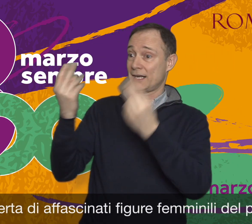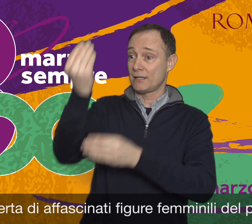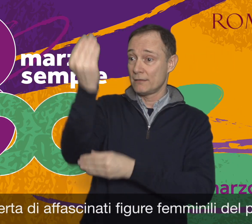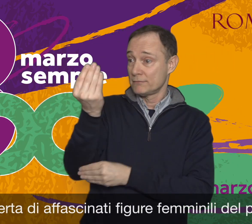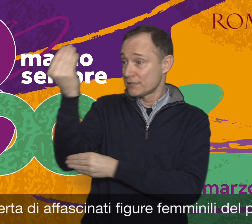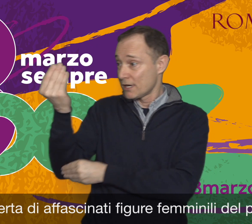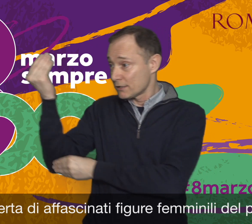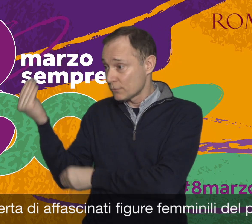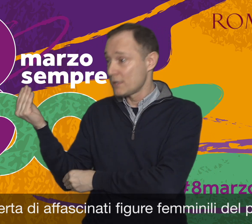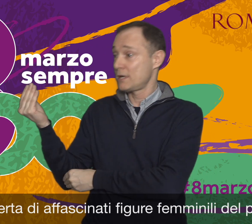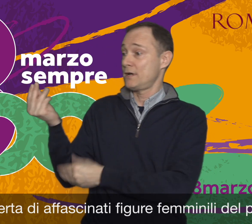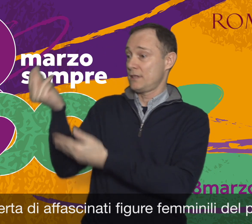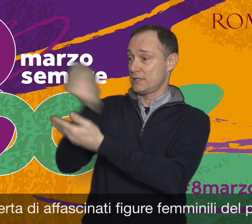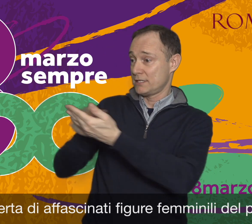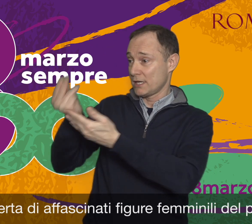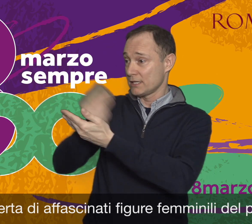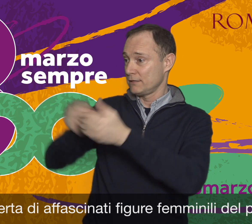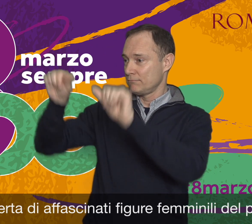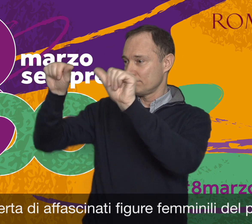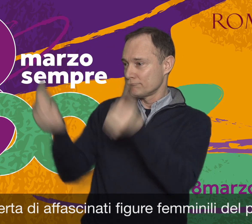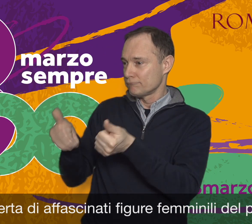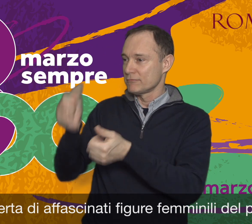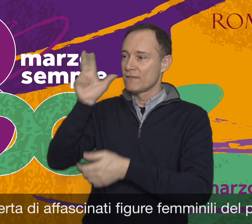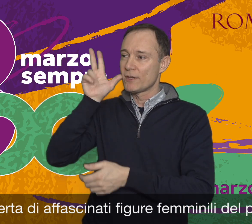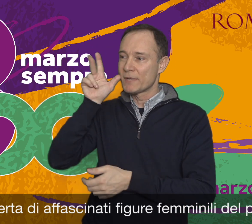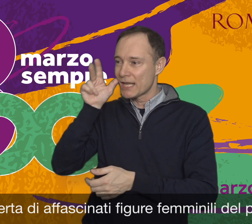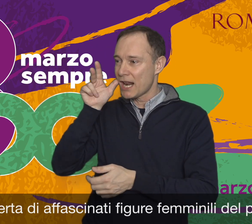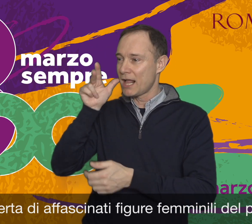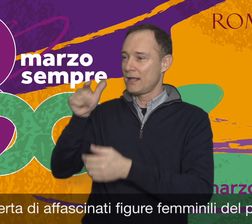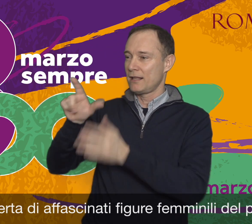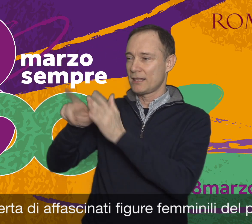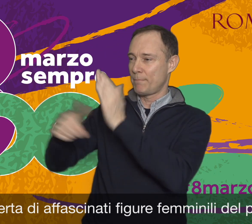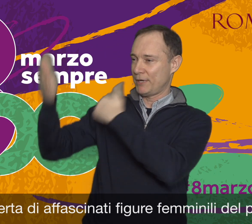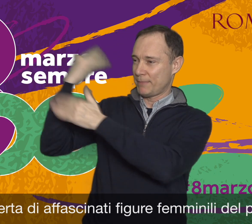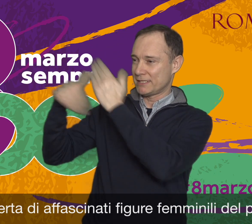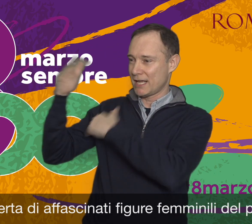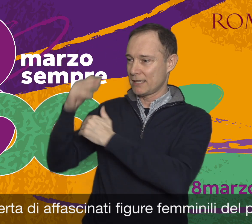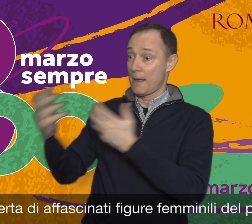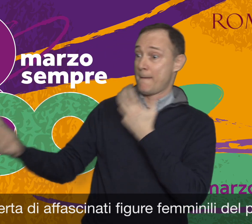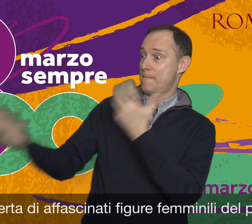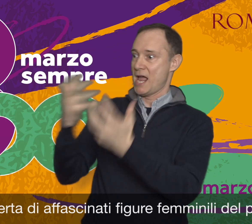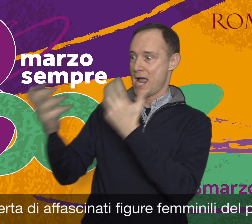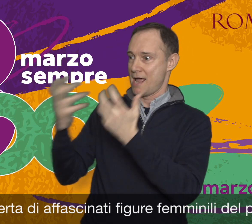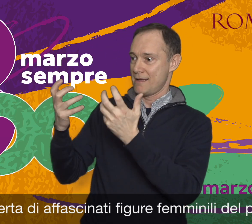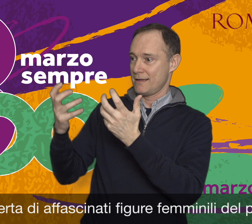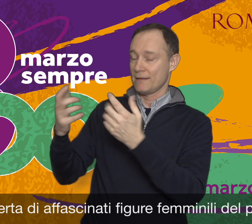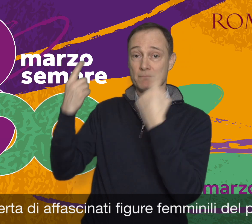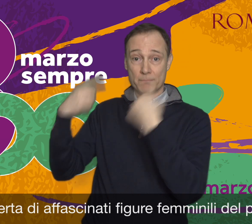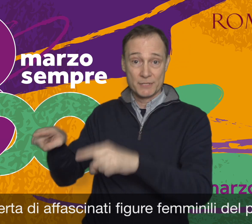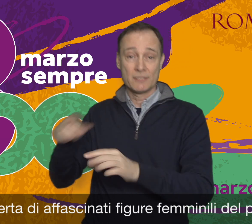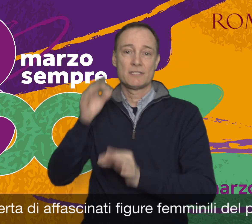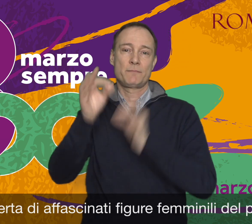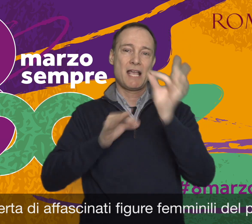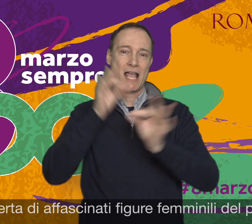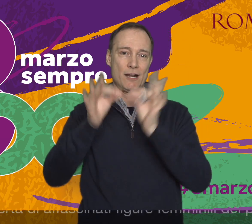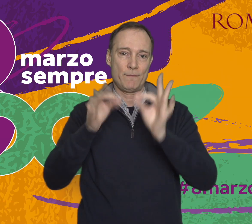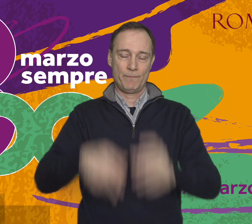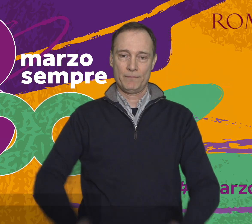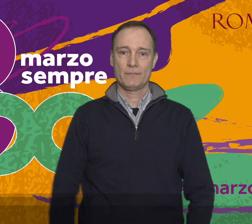di affascinanti figure femminili del passato. La traduzione in lingua dei segni italiana Liss